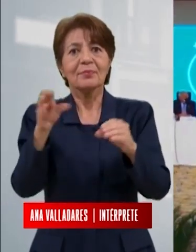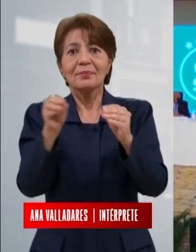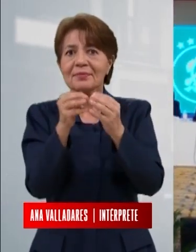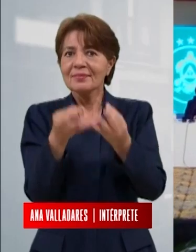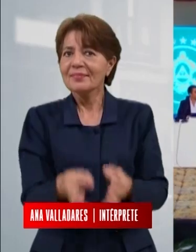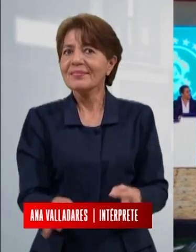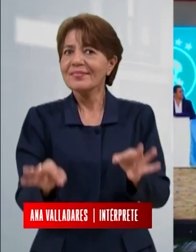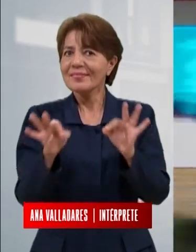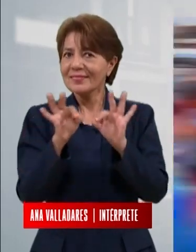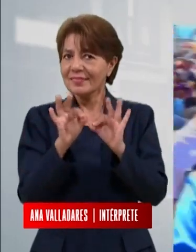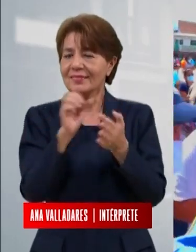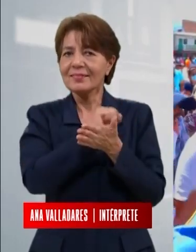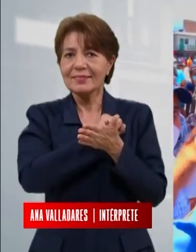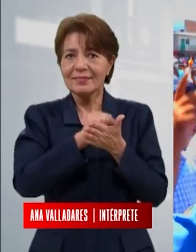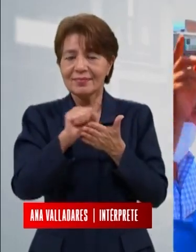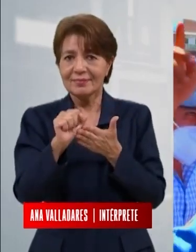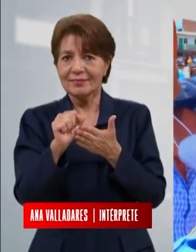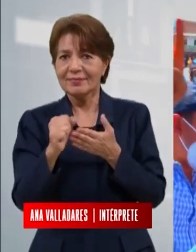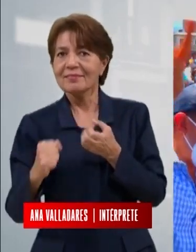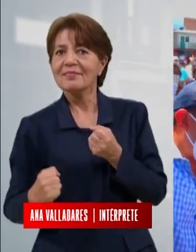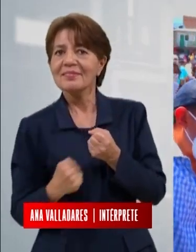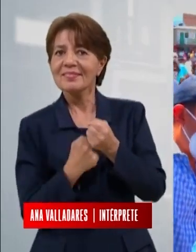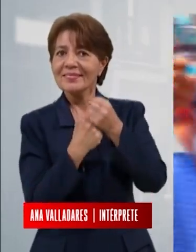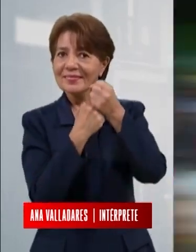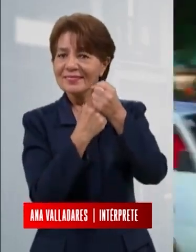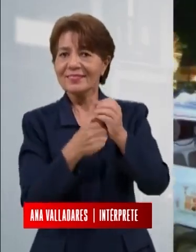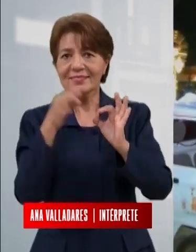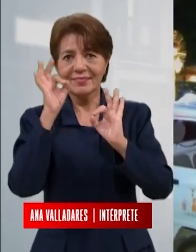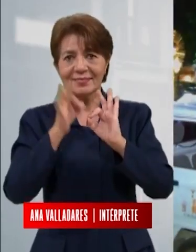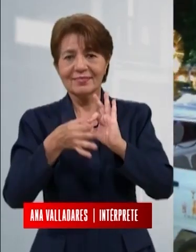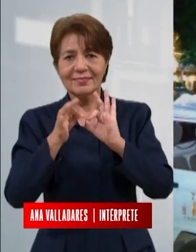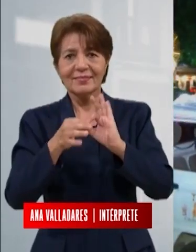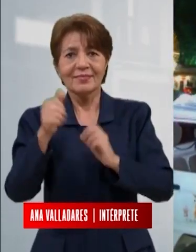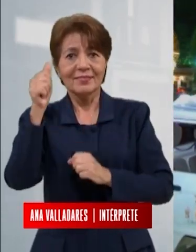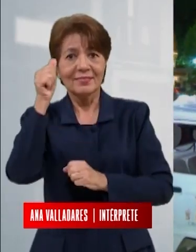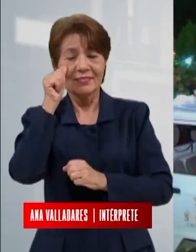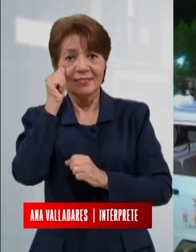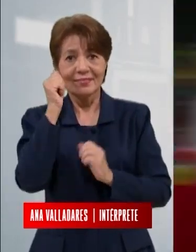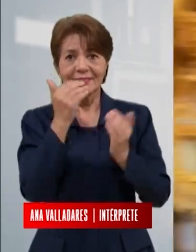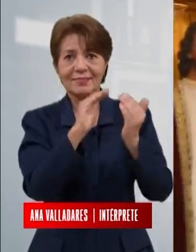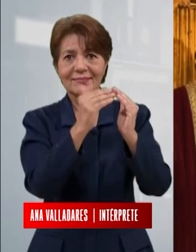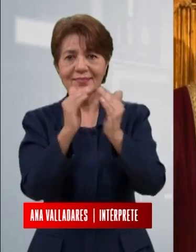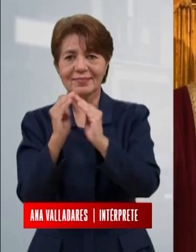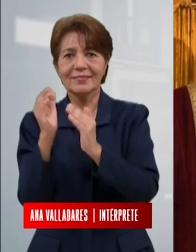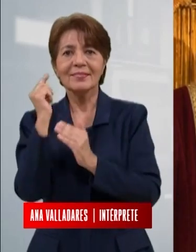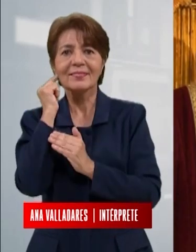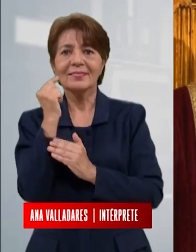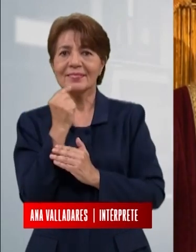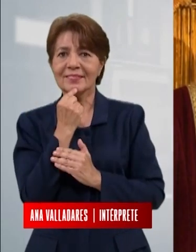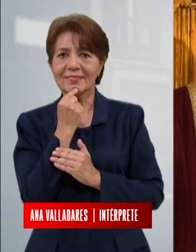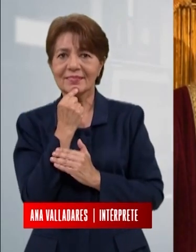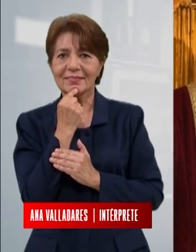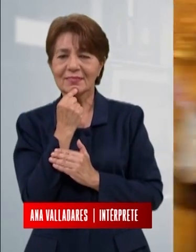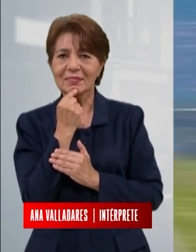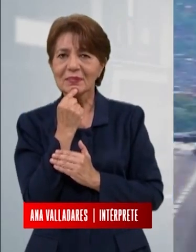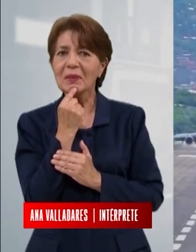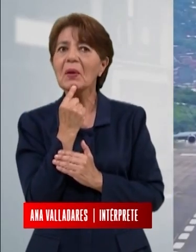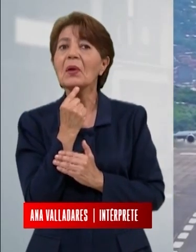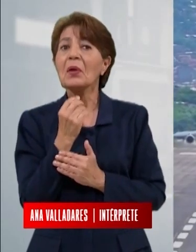de la semana bajo la interpretación de Ana Valladares para la comunidad sorda los esperamos la siguiente